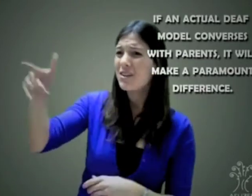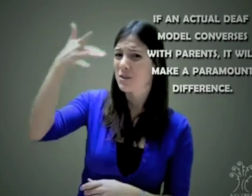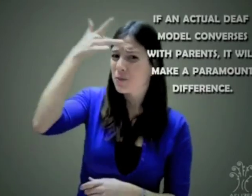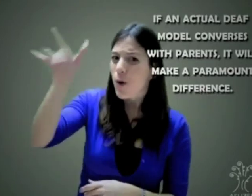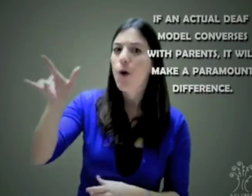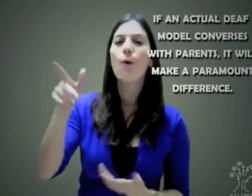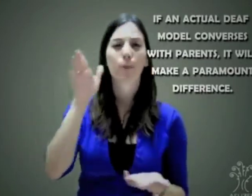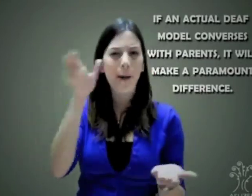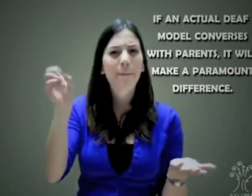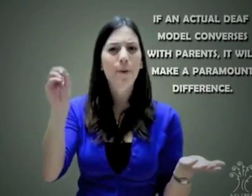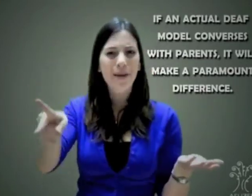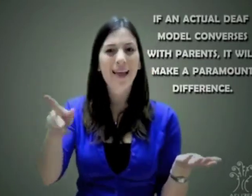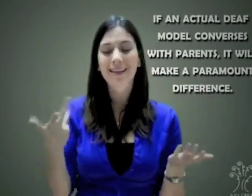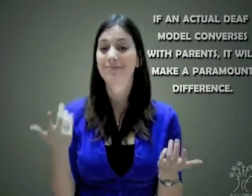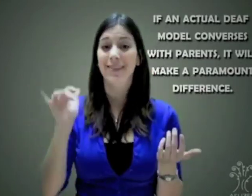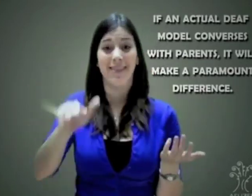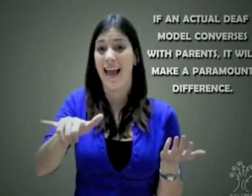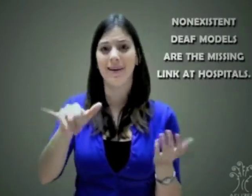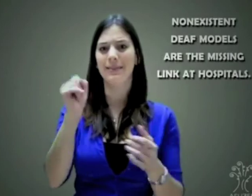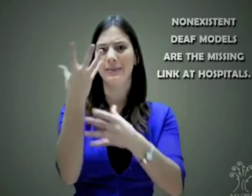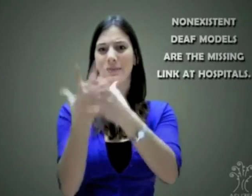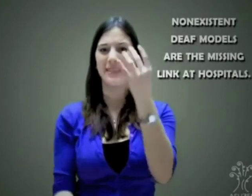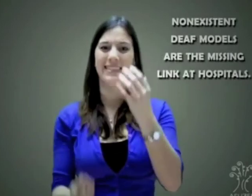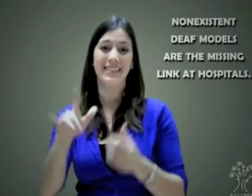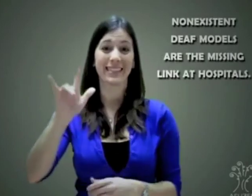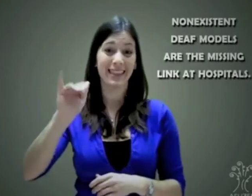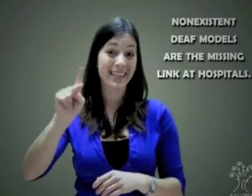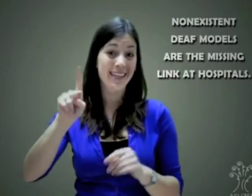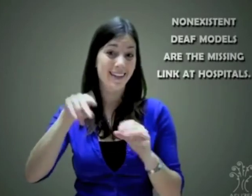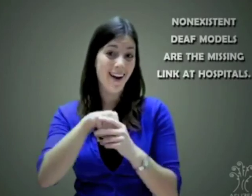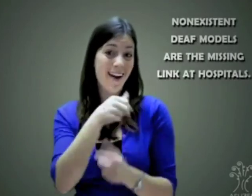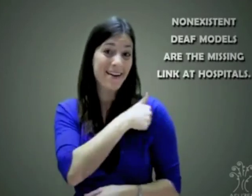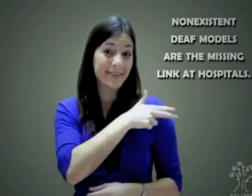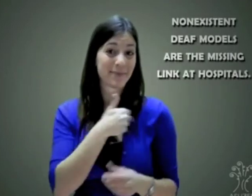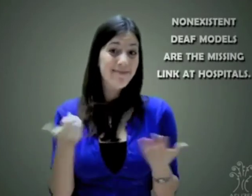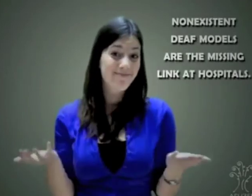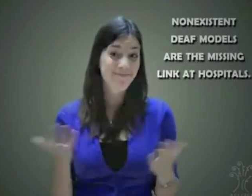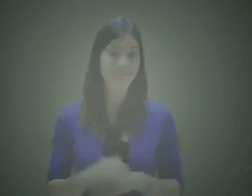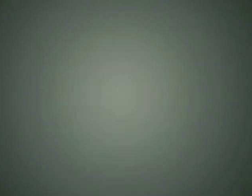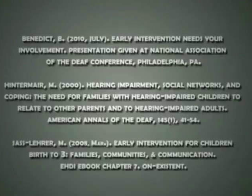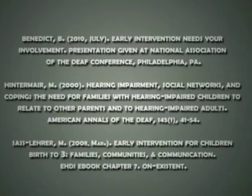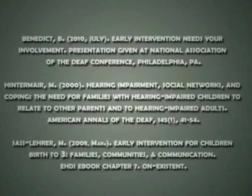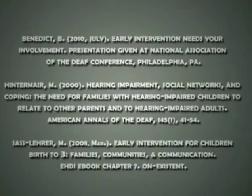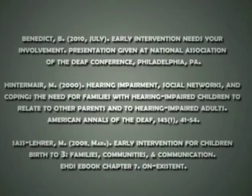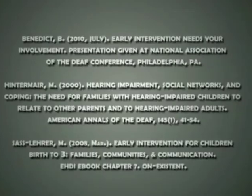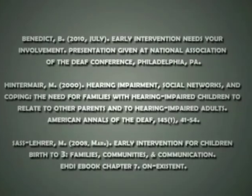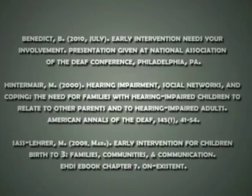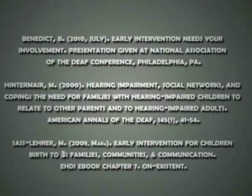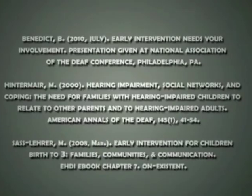bien. Pero tristemente los modelos sordos no existen en los hospitales, y ese es el esamplón perdido.